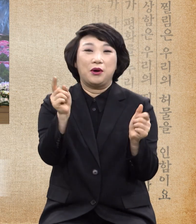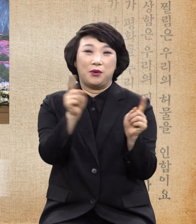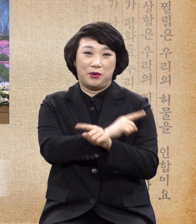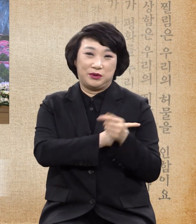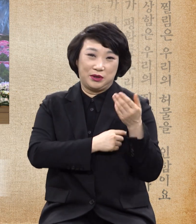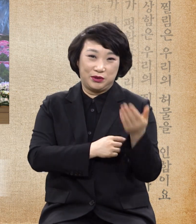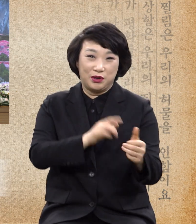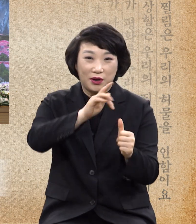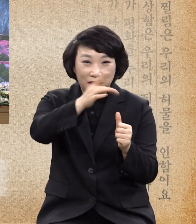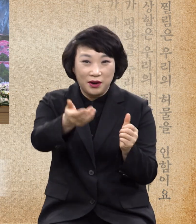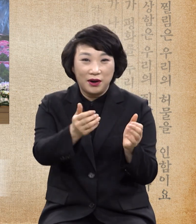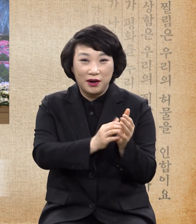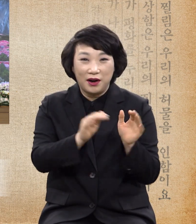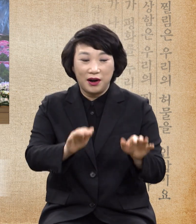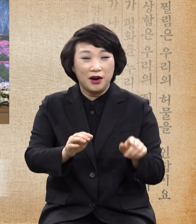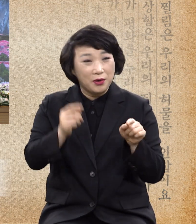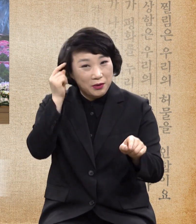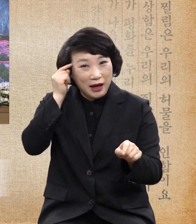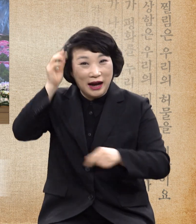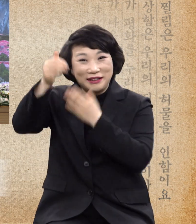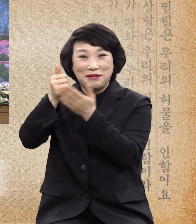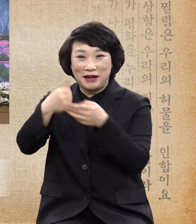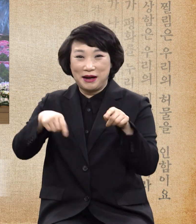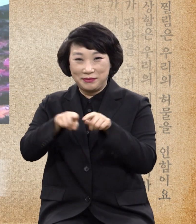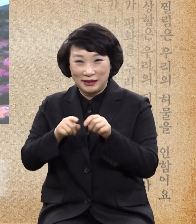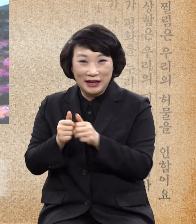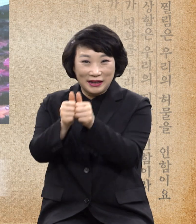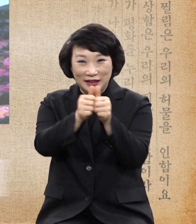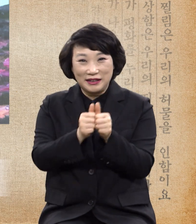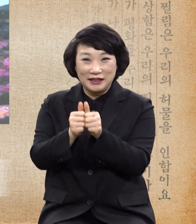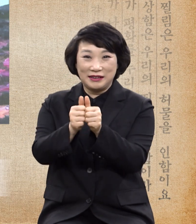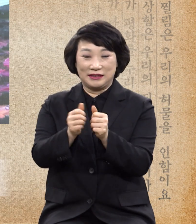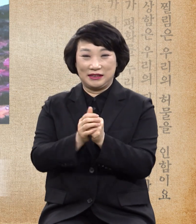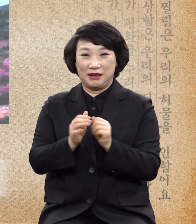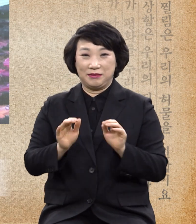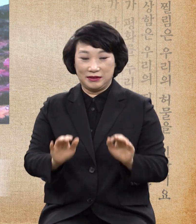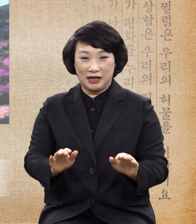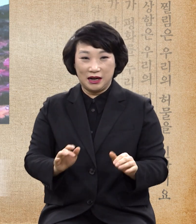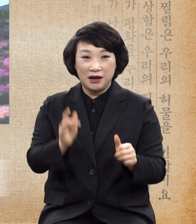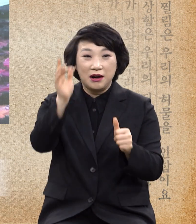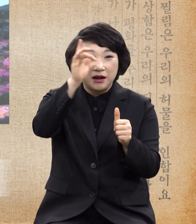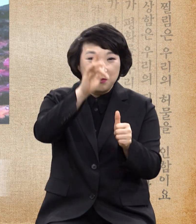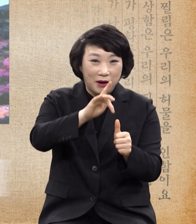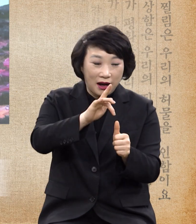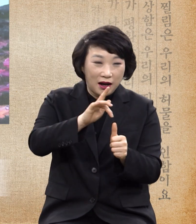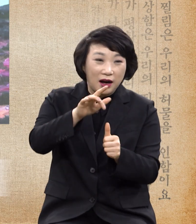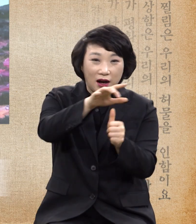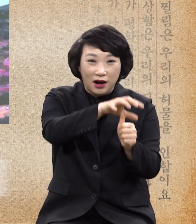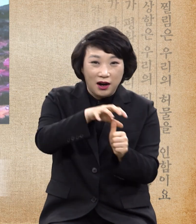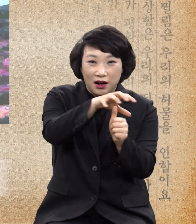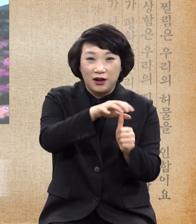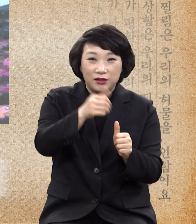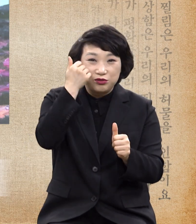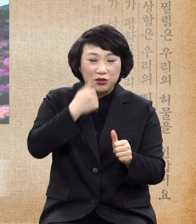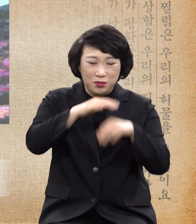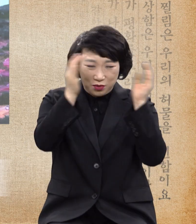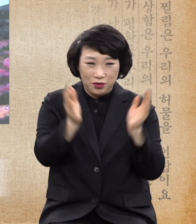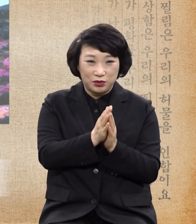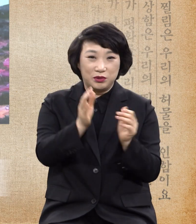이는 하나님이 함께 하셨으니라 마귀에게 눌린 모든 자를 고치셨으니 병에